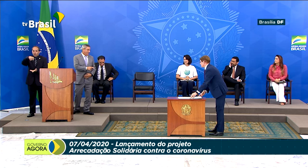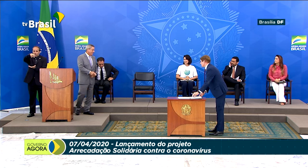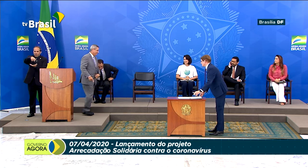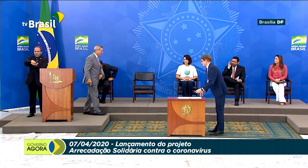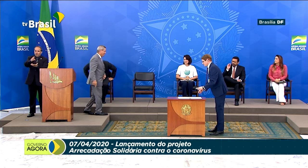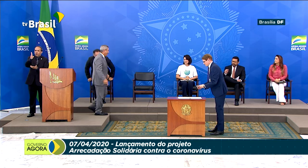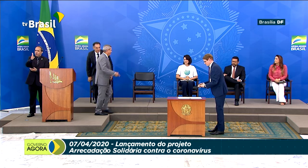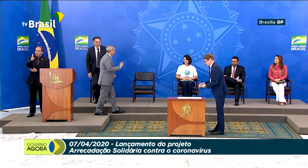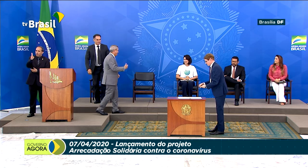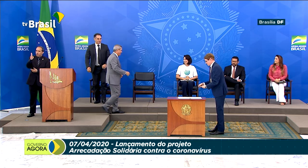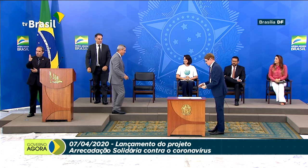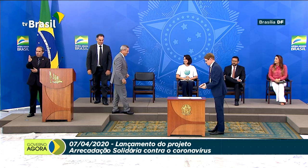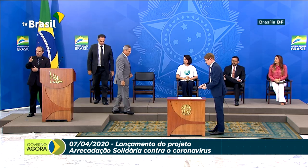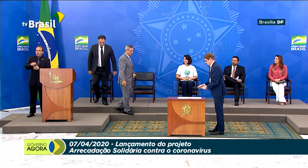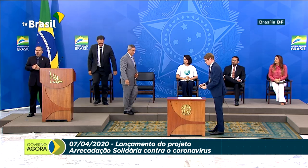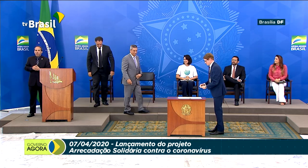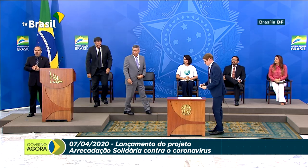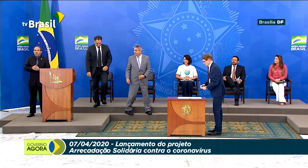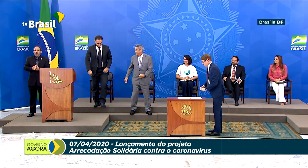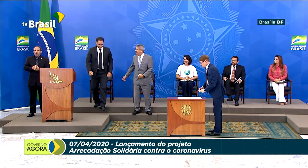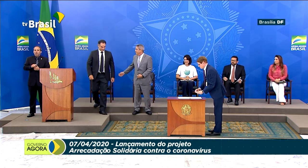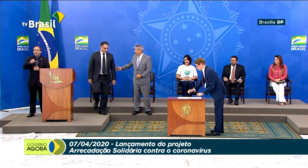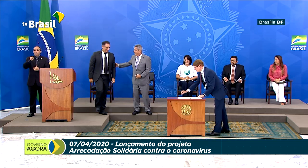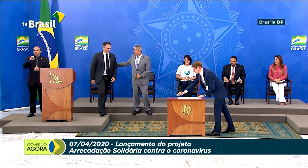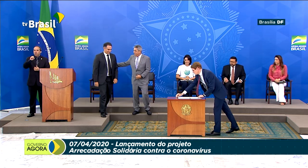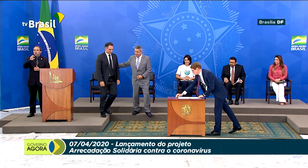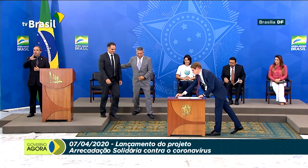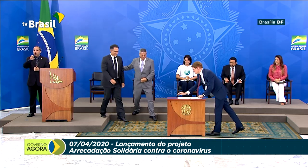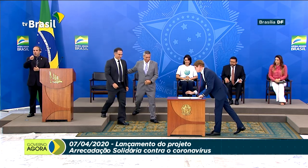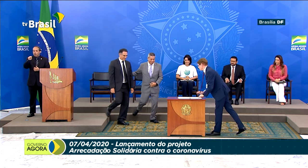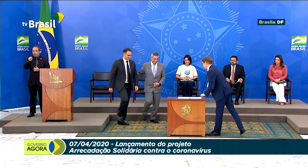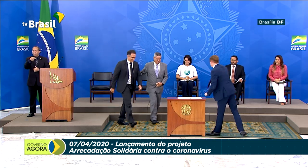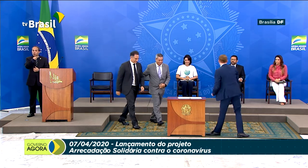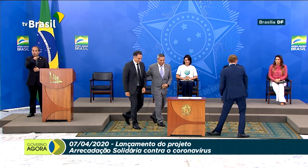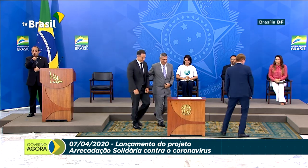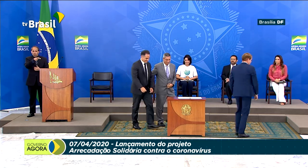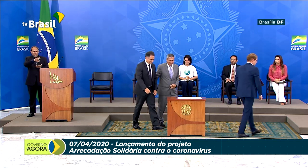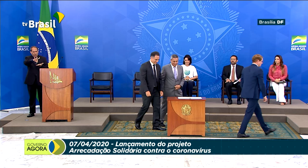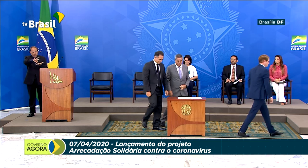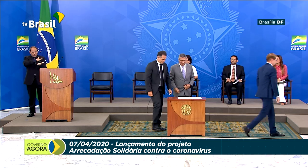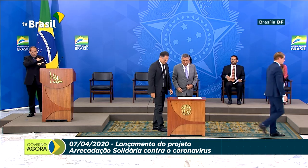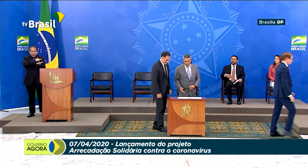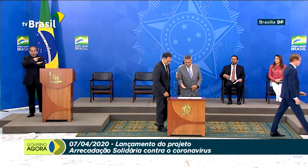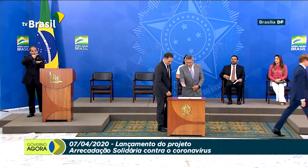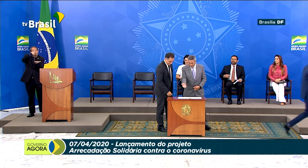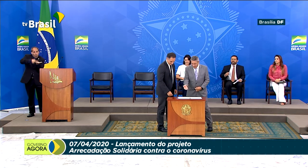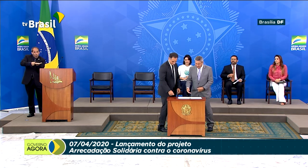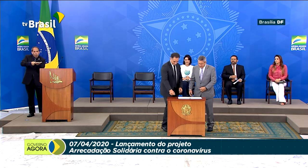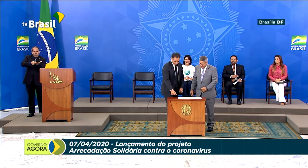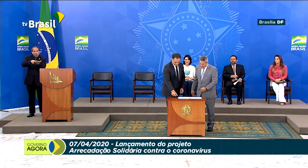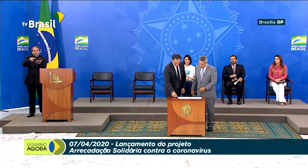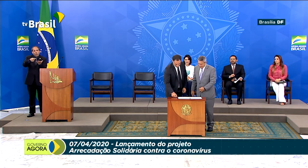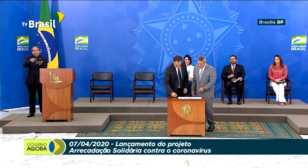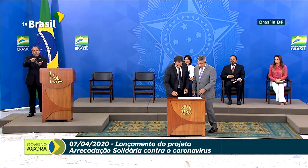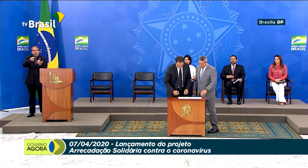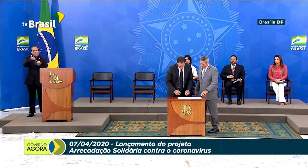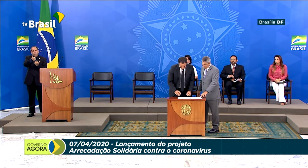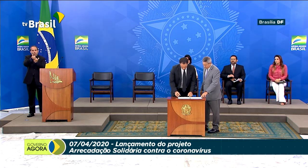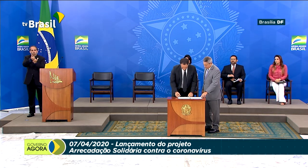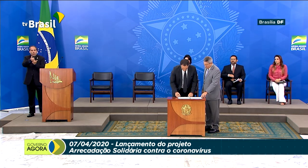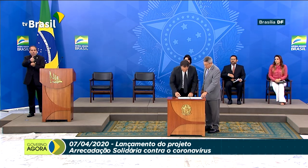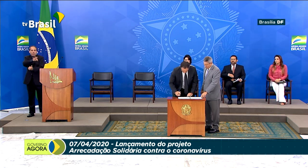Brasil, Asclepius Ramatiz Lopes Soares, a assinarem um acordo de cooperação técnica